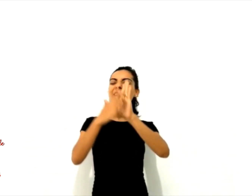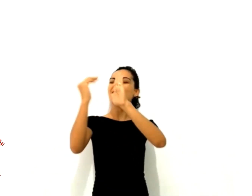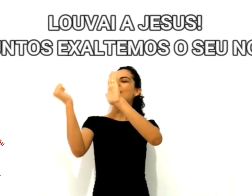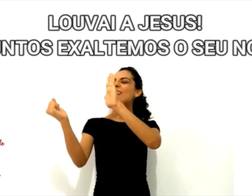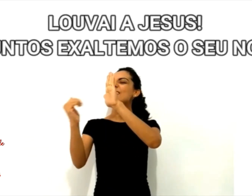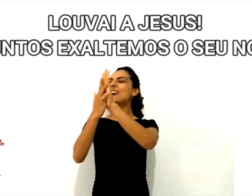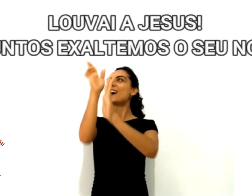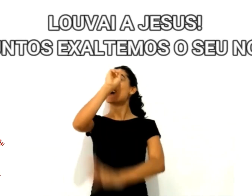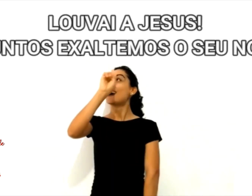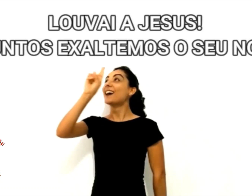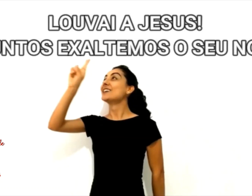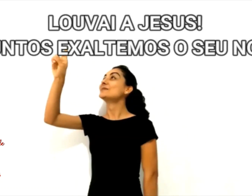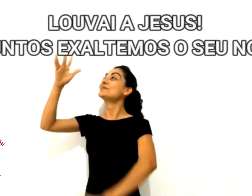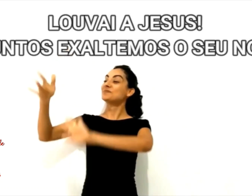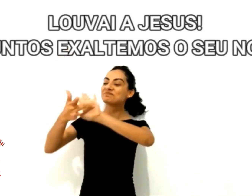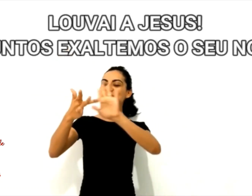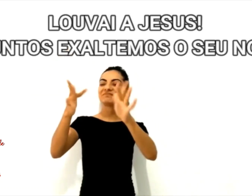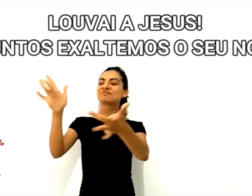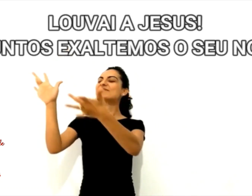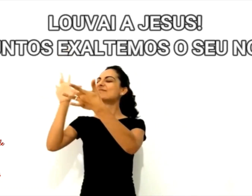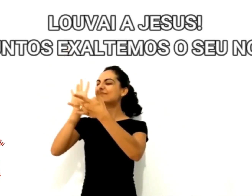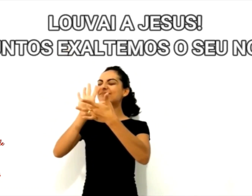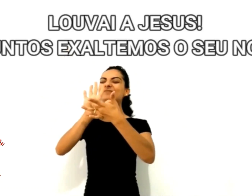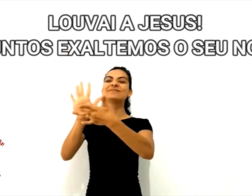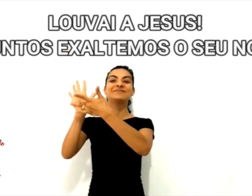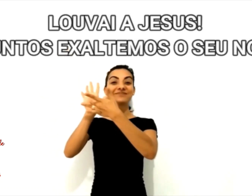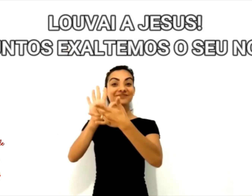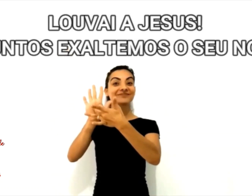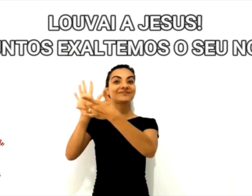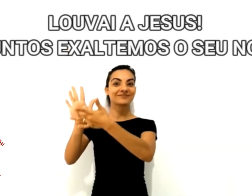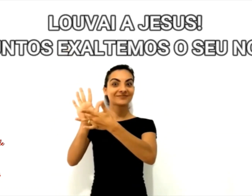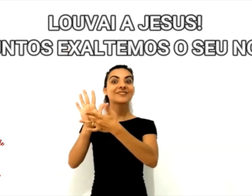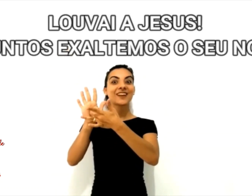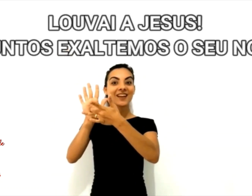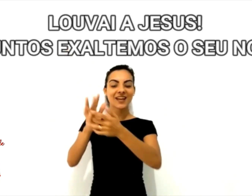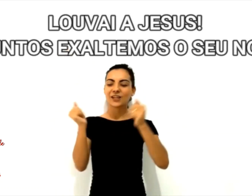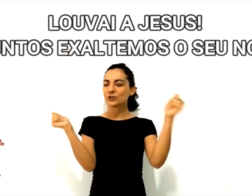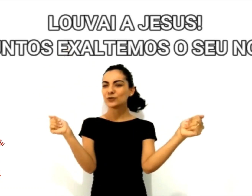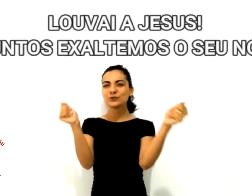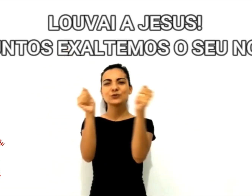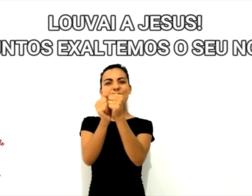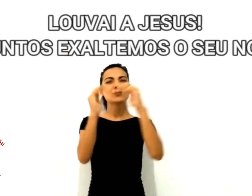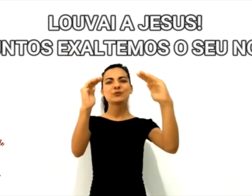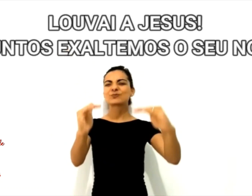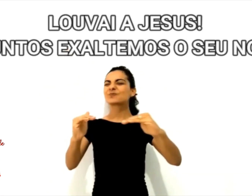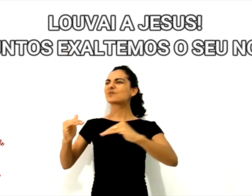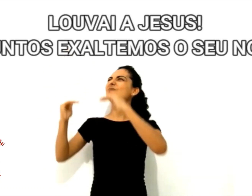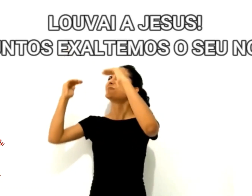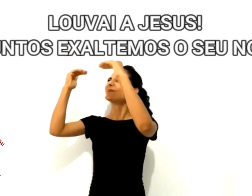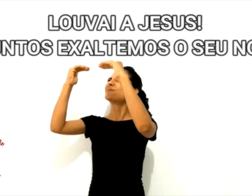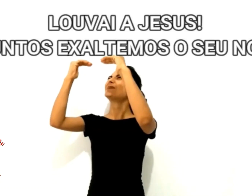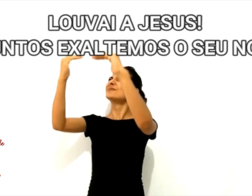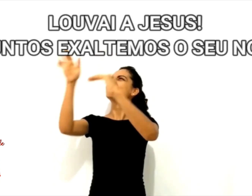Louvai a Jesus, e juntos